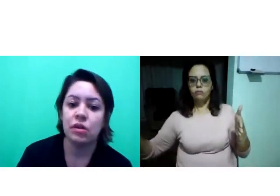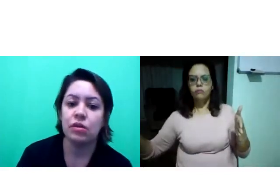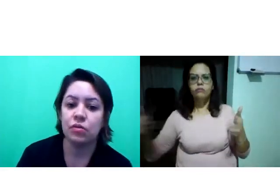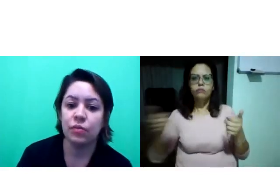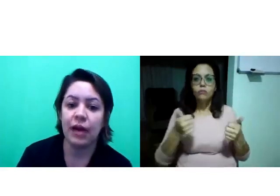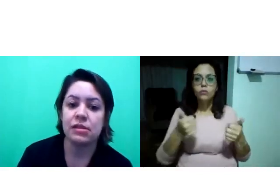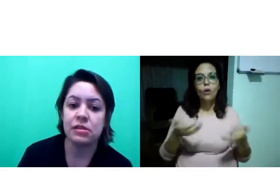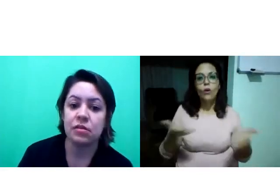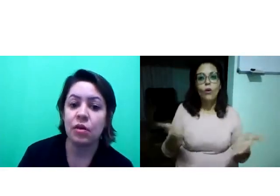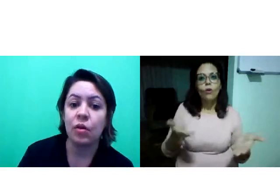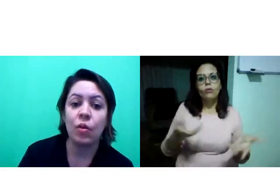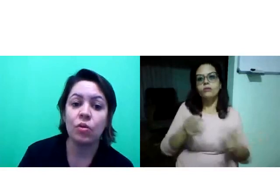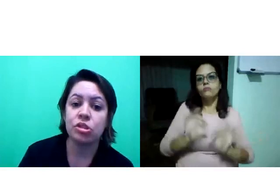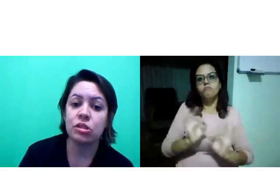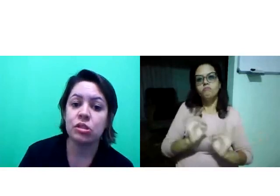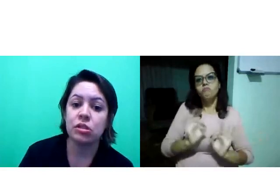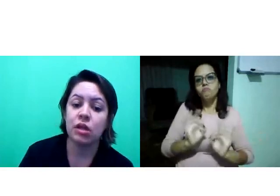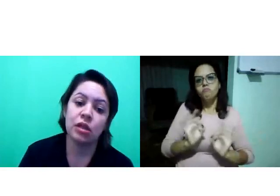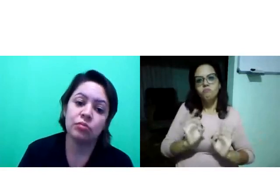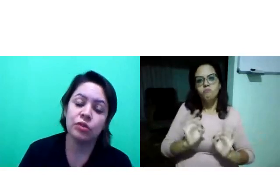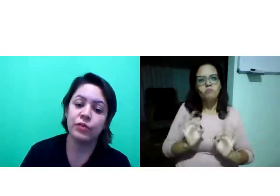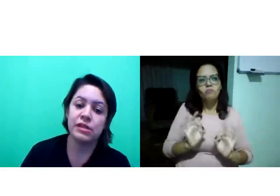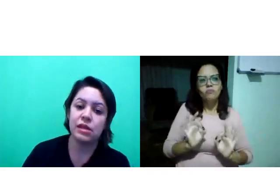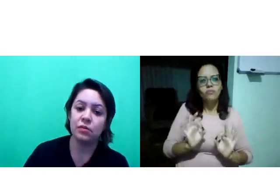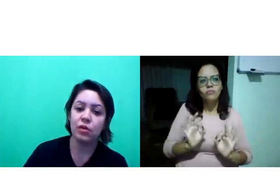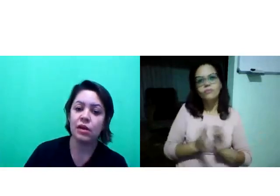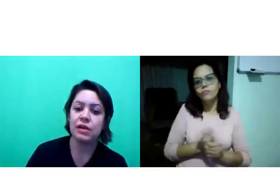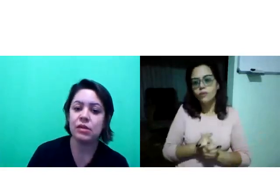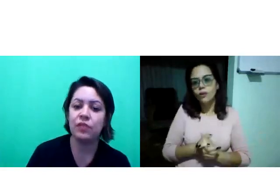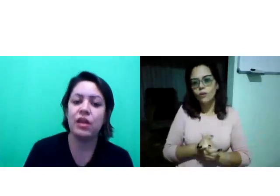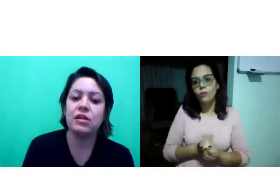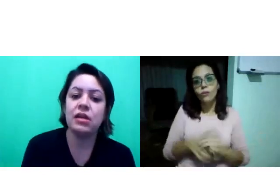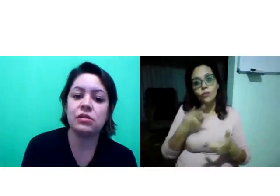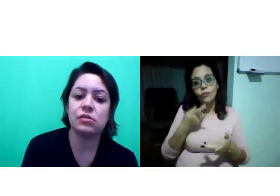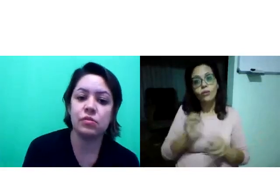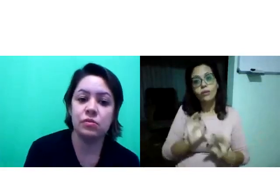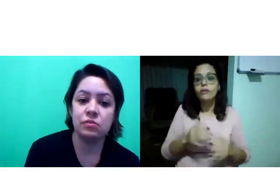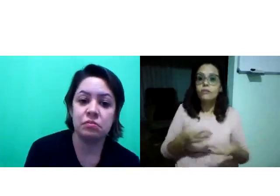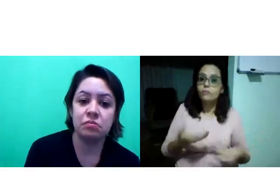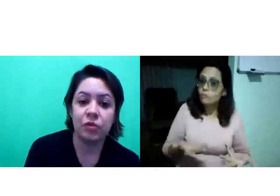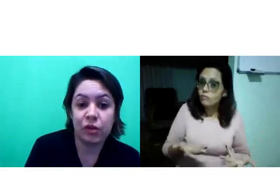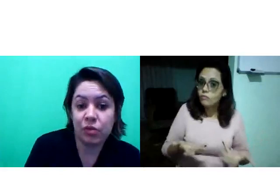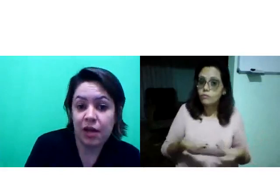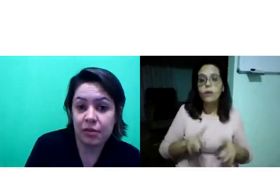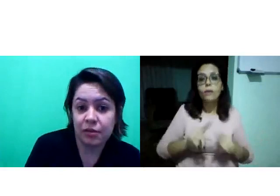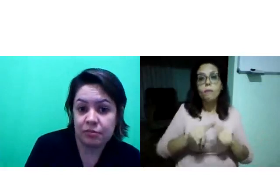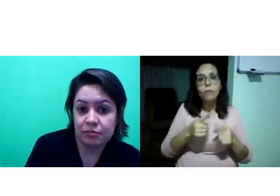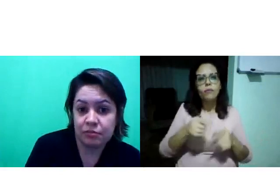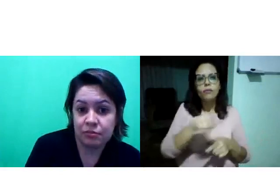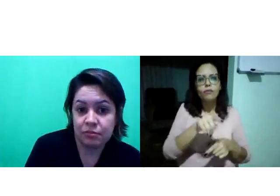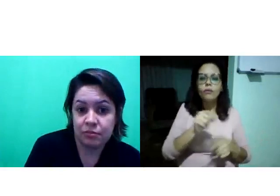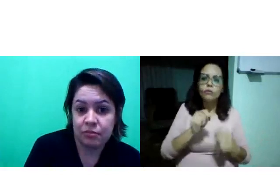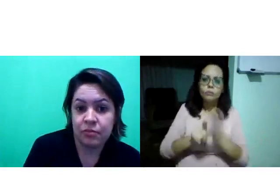e tudo mais. Hoje, ela não fez nenhuma colocação referente a isso. Não falou nada.